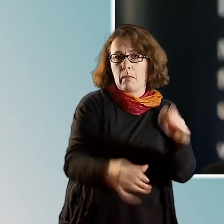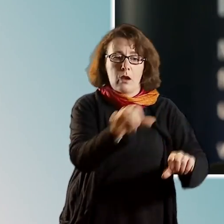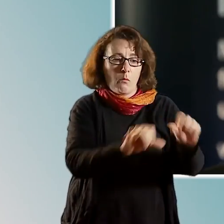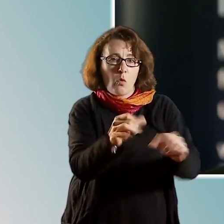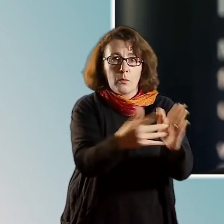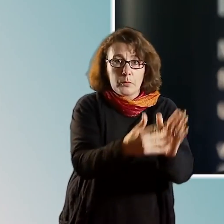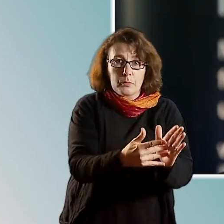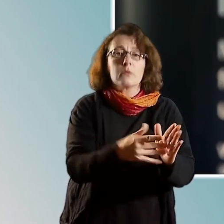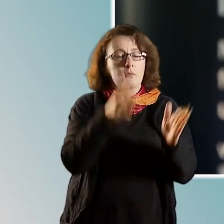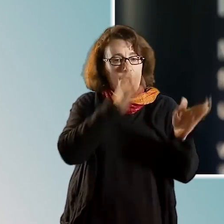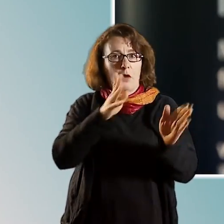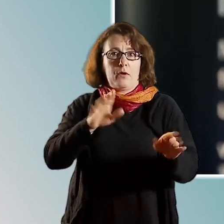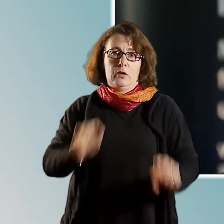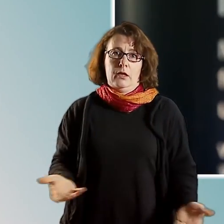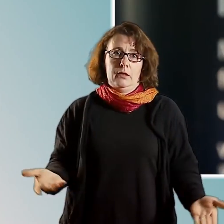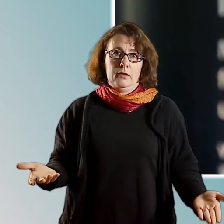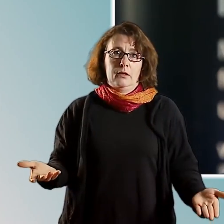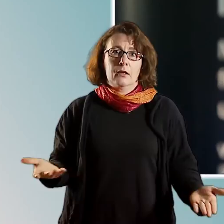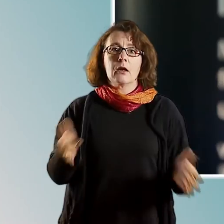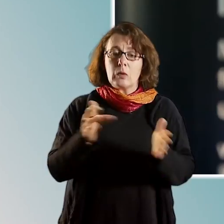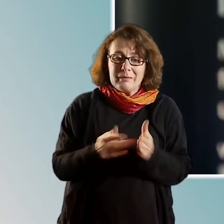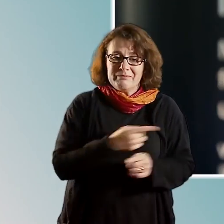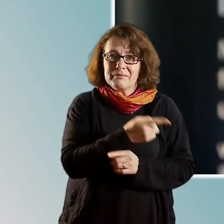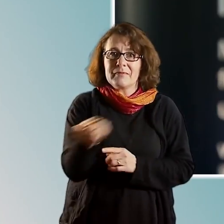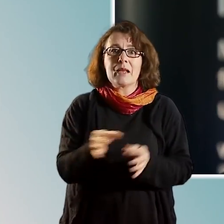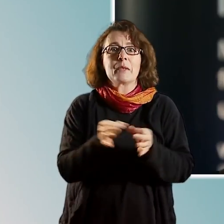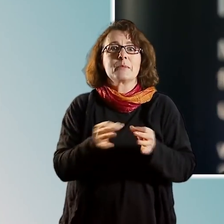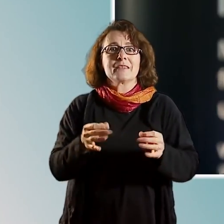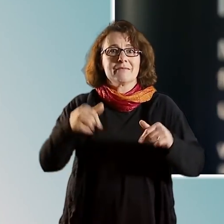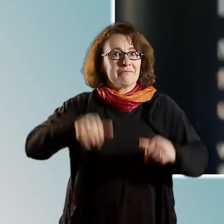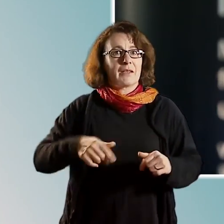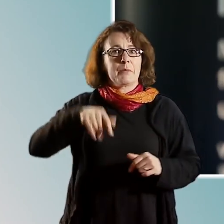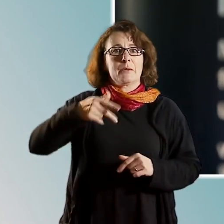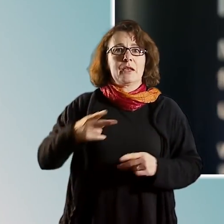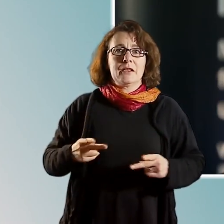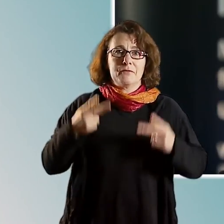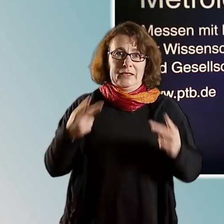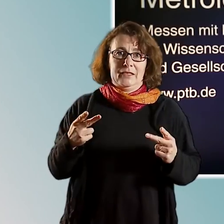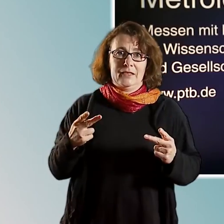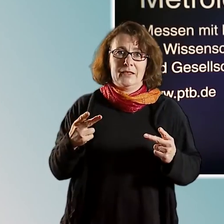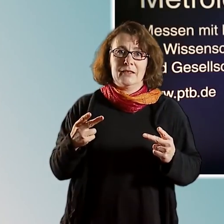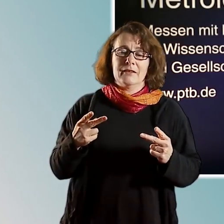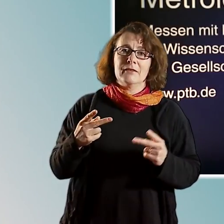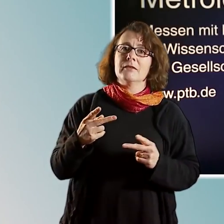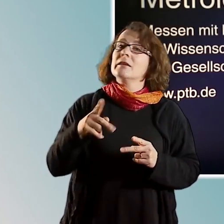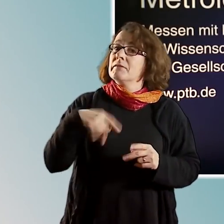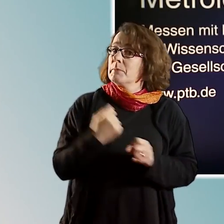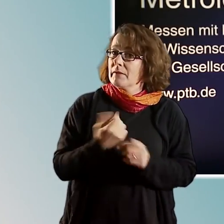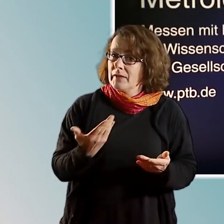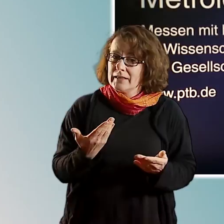Denn bei all diesen Alltagsmessungen spielt die PDB die zentrale Rolle, indem wir nämlich die Prototypen der